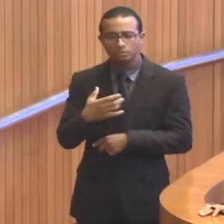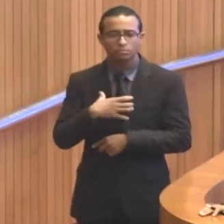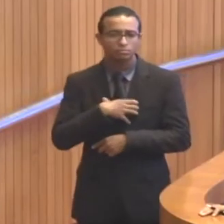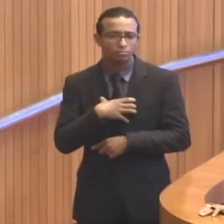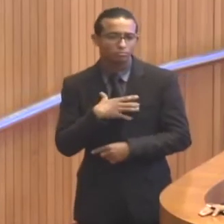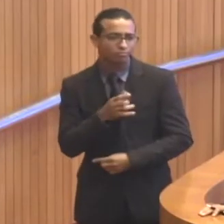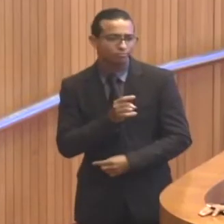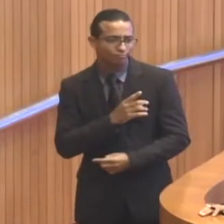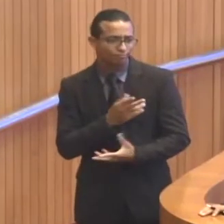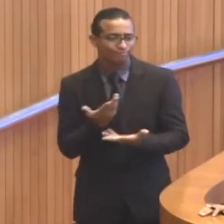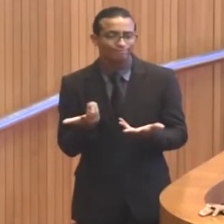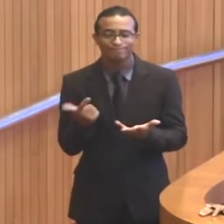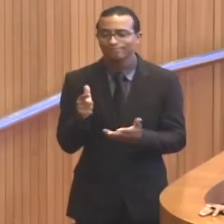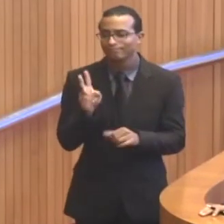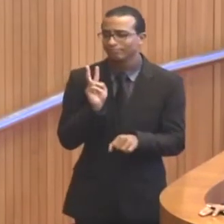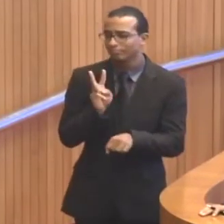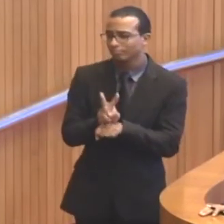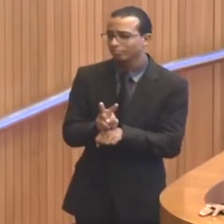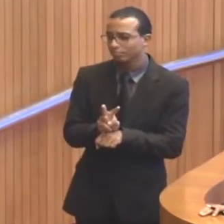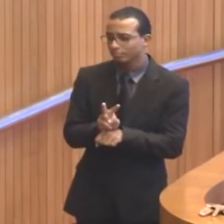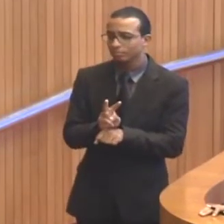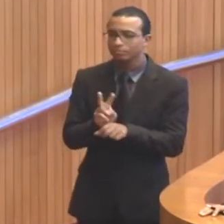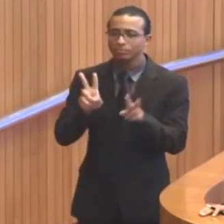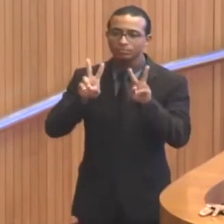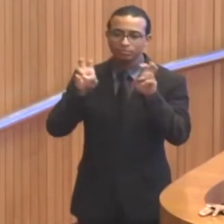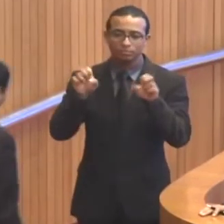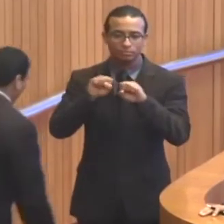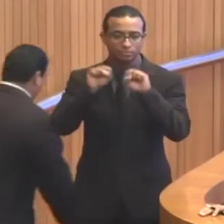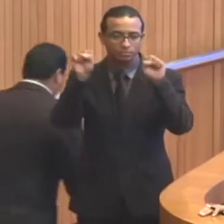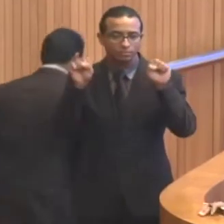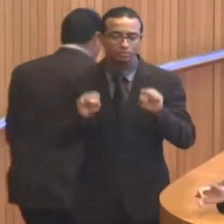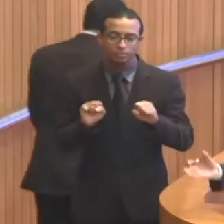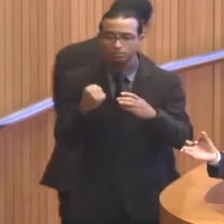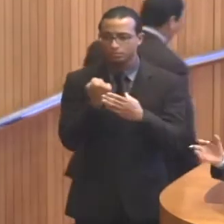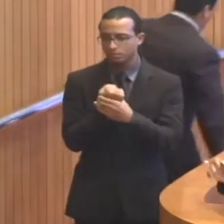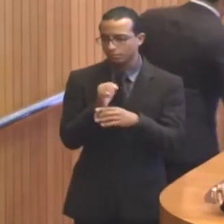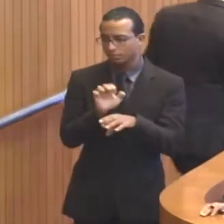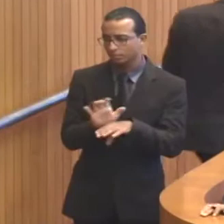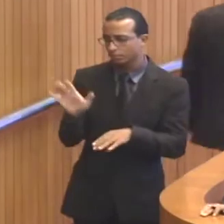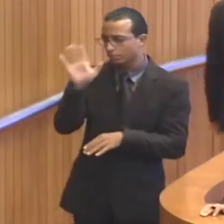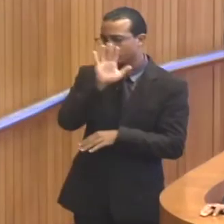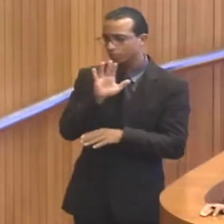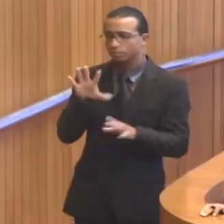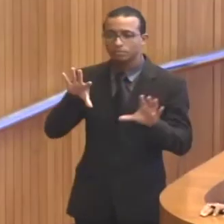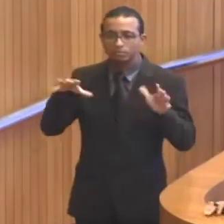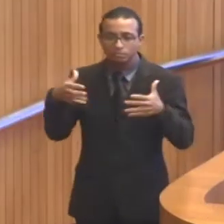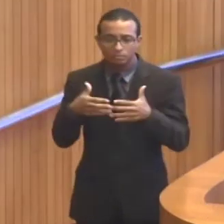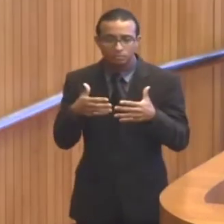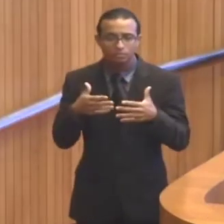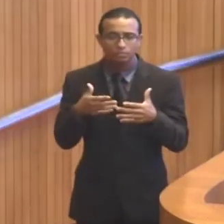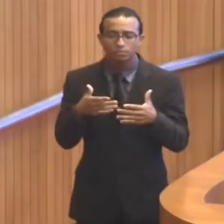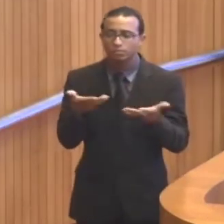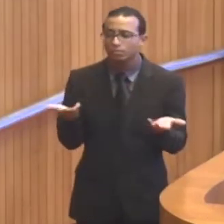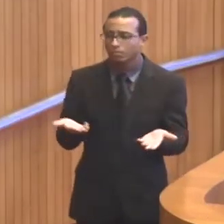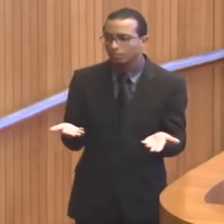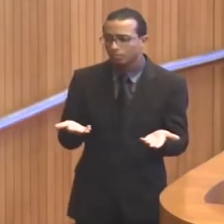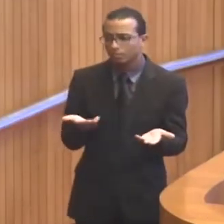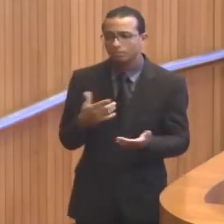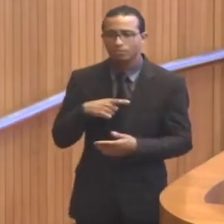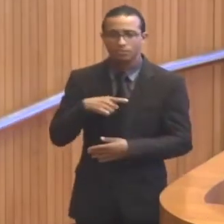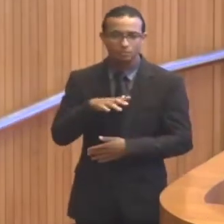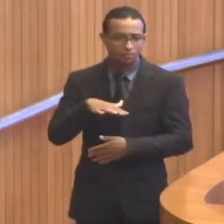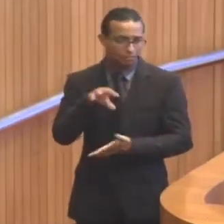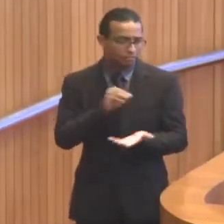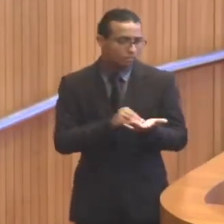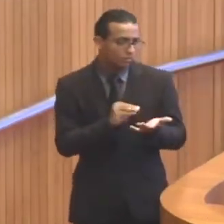sem a devida proteção por parte do sistema de segurança do Estado e a corporação sendo tratada com esse nível de